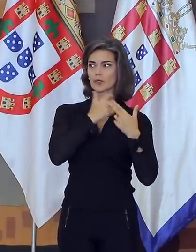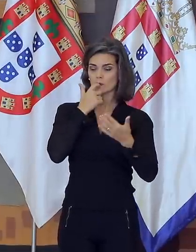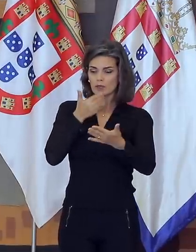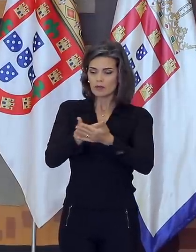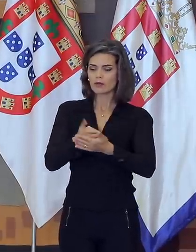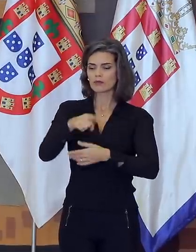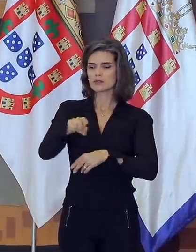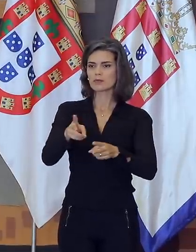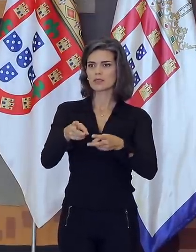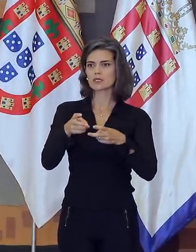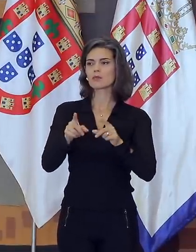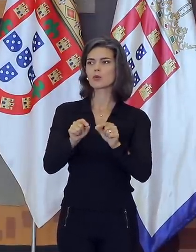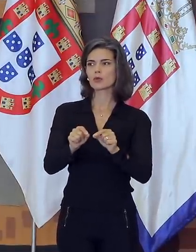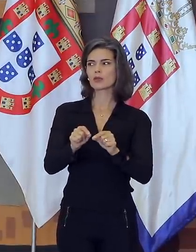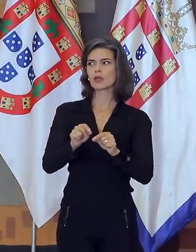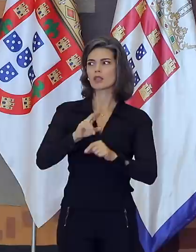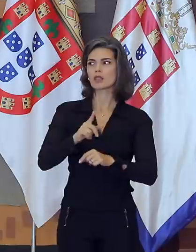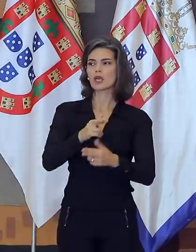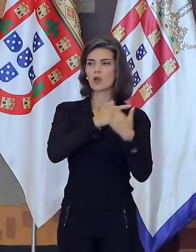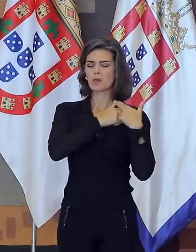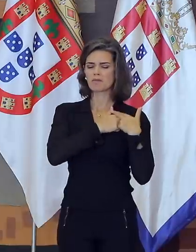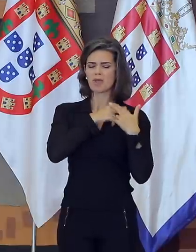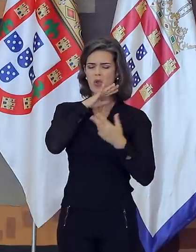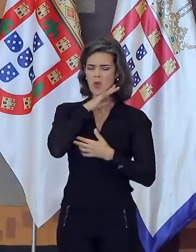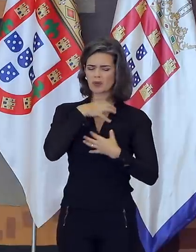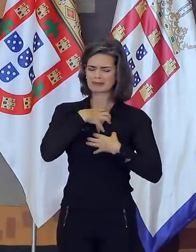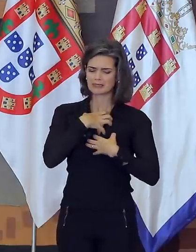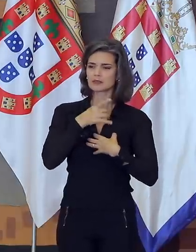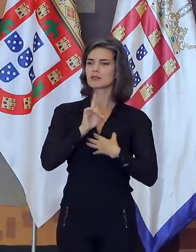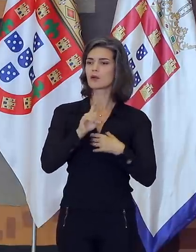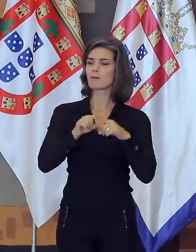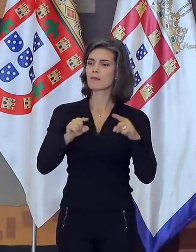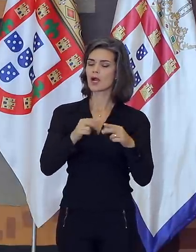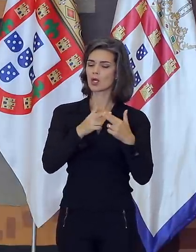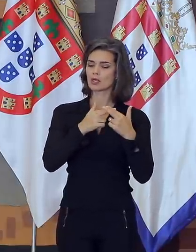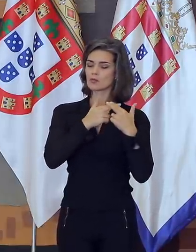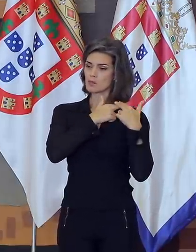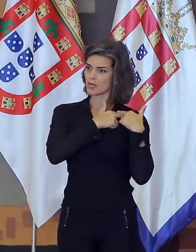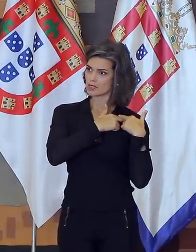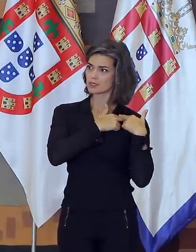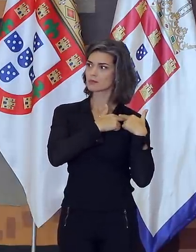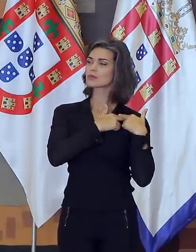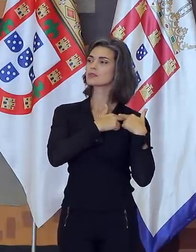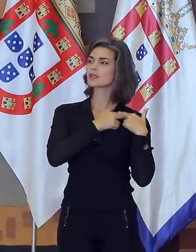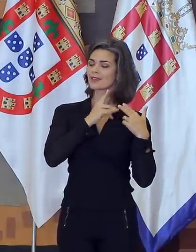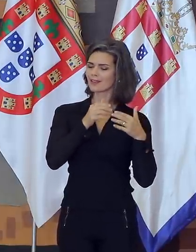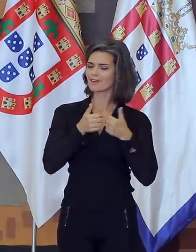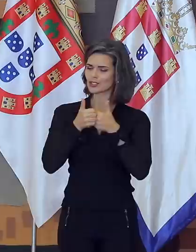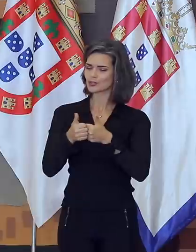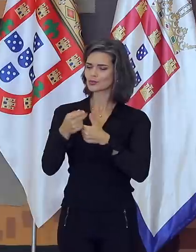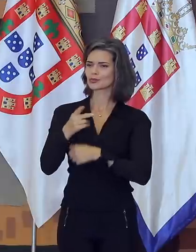perceberão que esse não precisa ser um peso desagradável. É um peso que, se tudo der certo, os